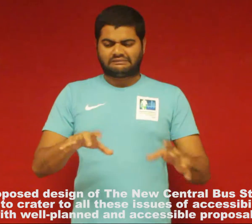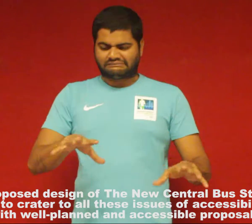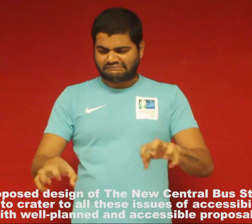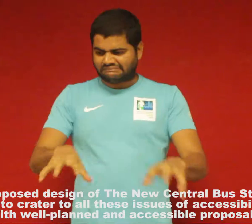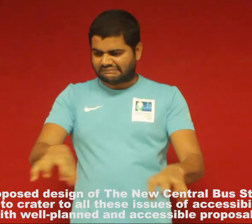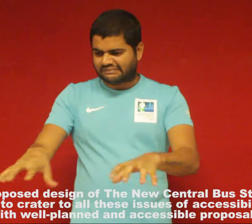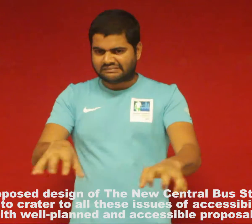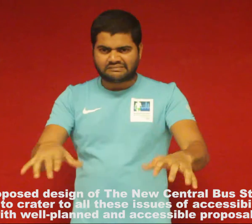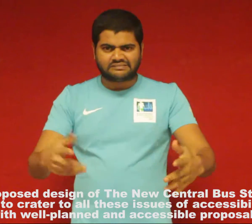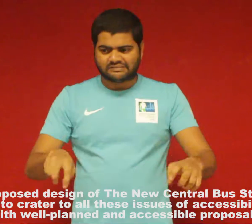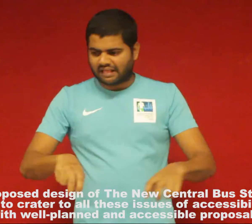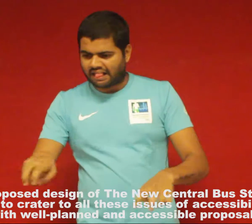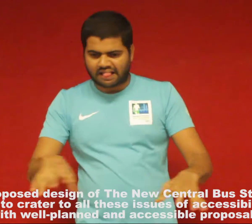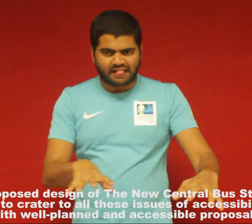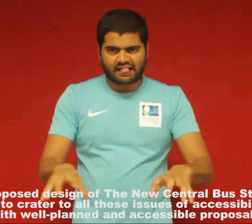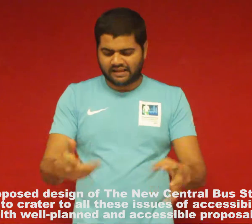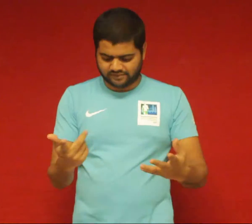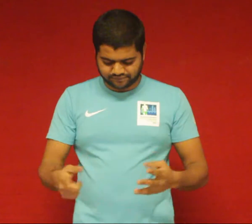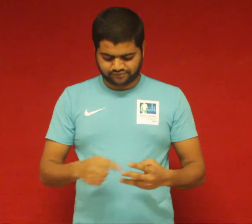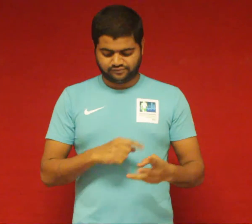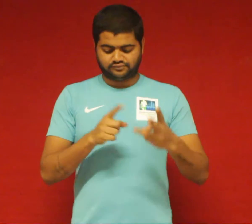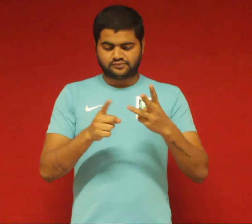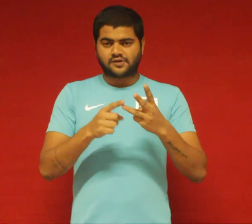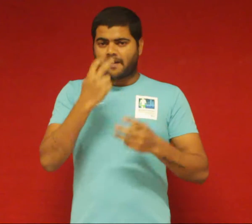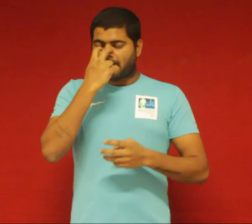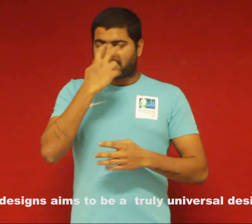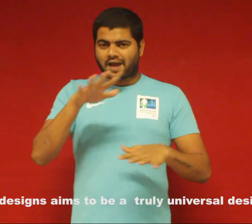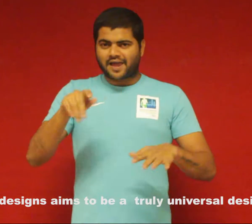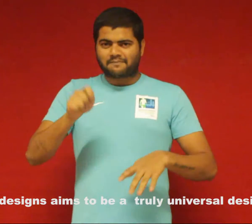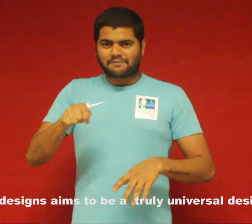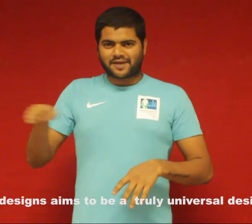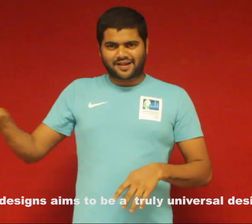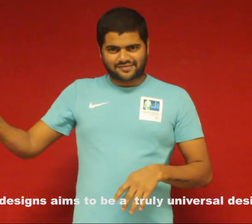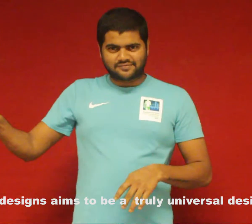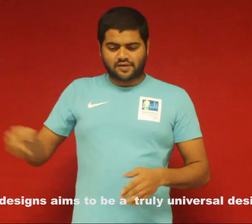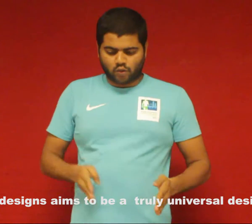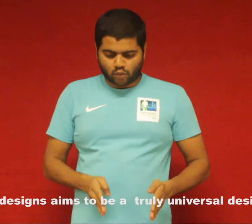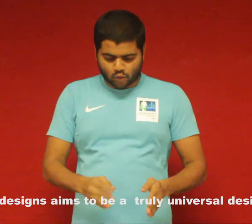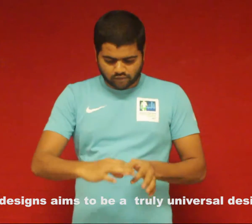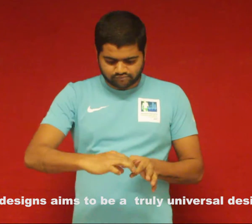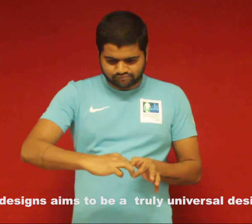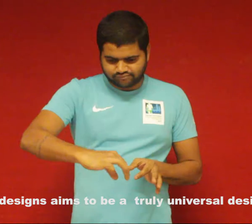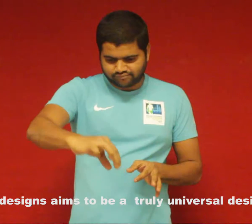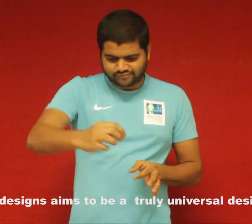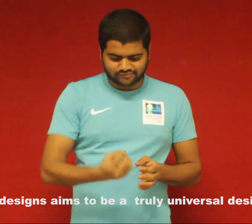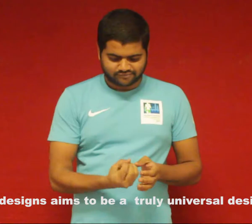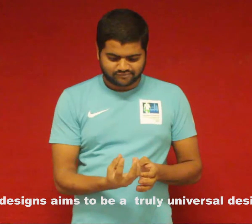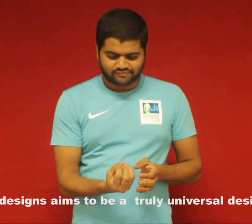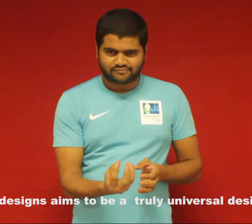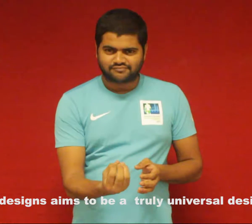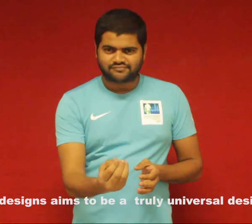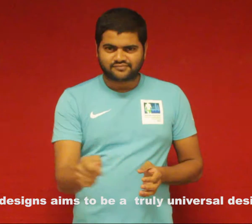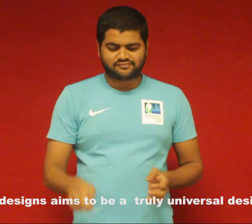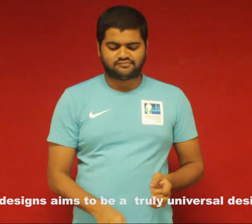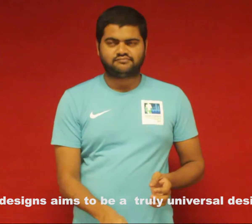planned and accessible proposals. The design thus aims to be a truly universal design.